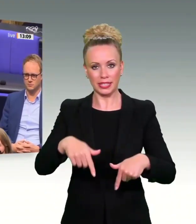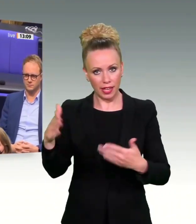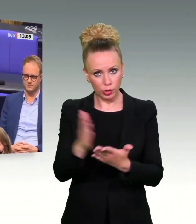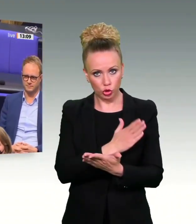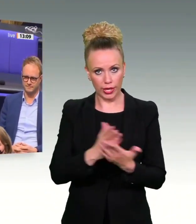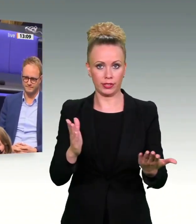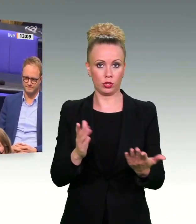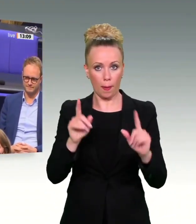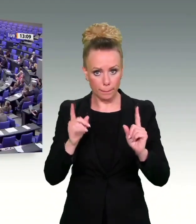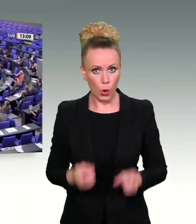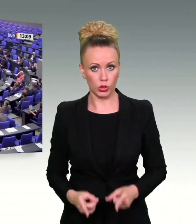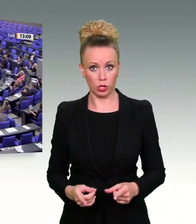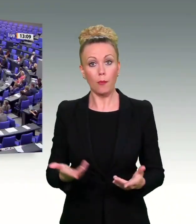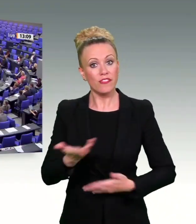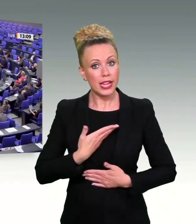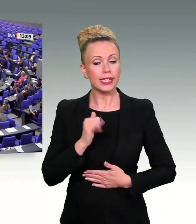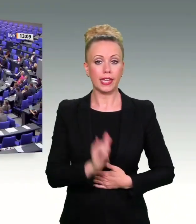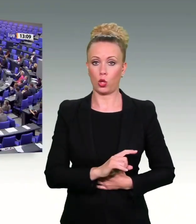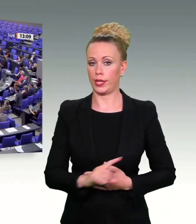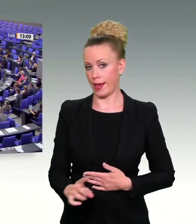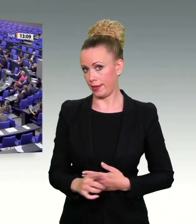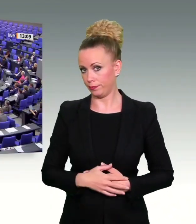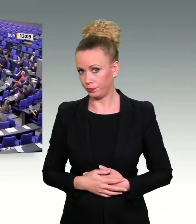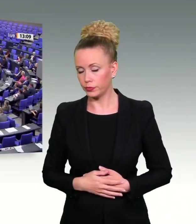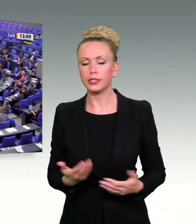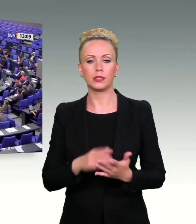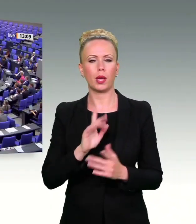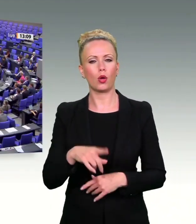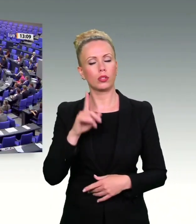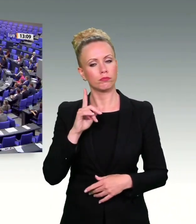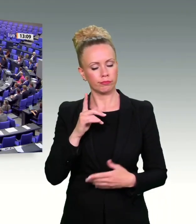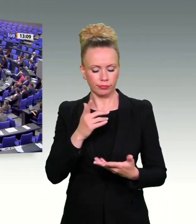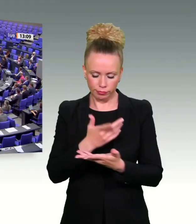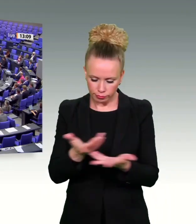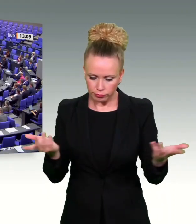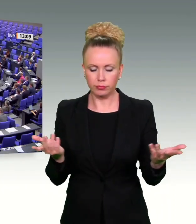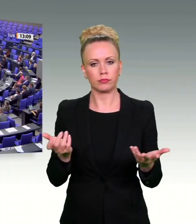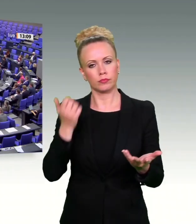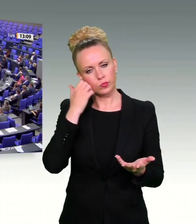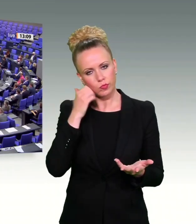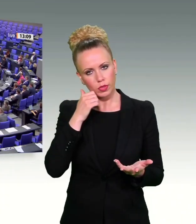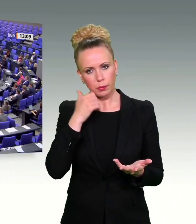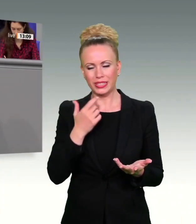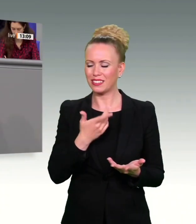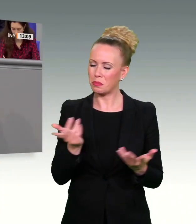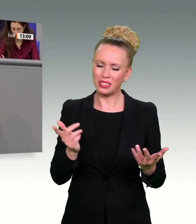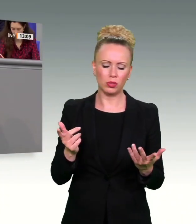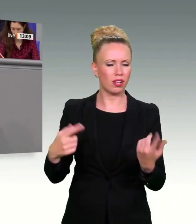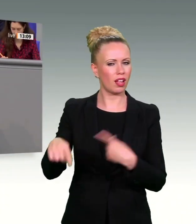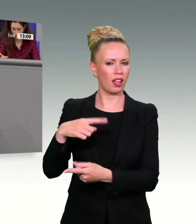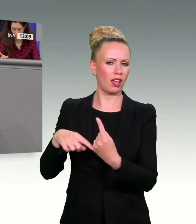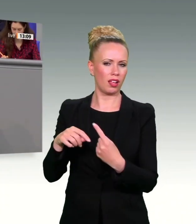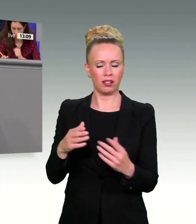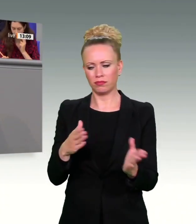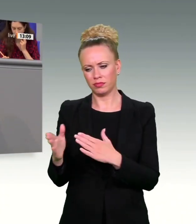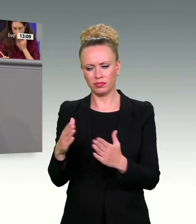Wenn ich fortfahren darf, Frau Präsidentin, kommen Sie mich bitte auch nicht immer wieder mit dem Ablenkungsmanöver Quick Freeze. Denn dadurch